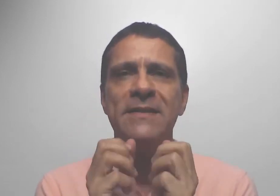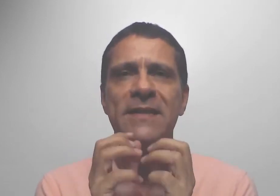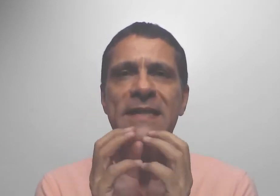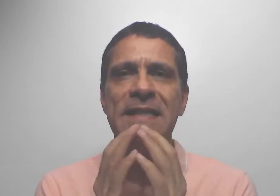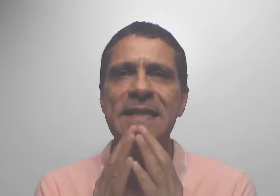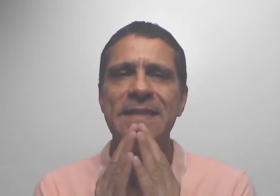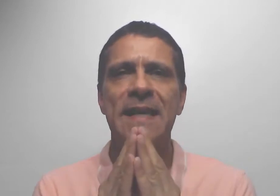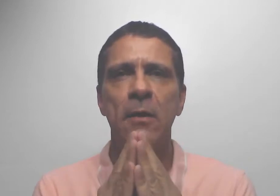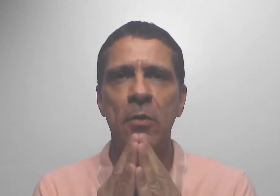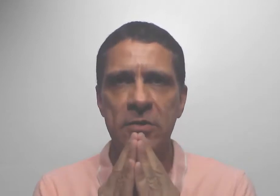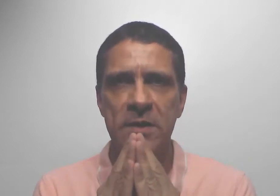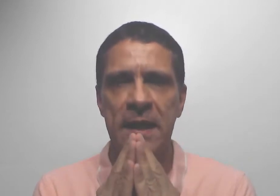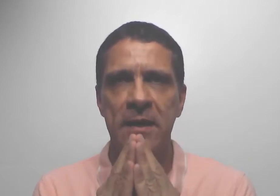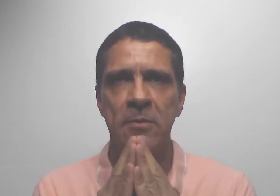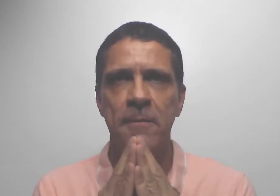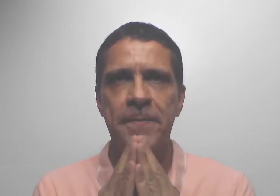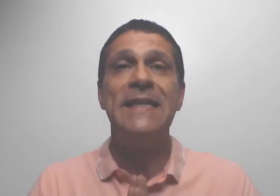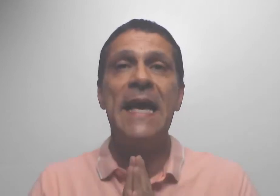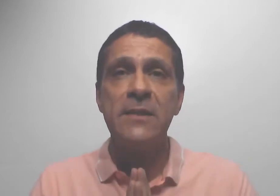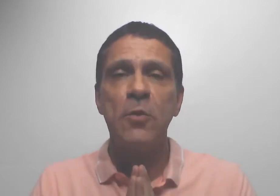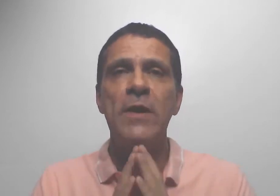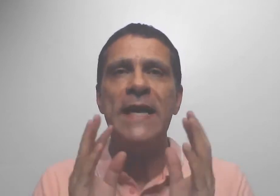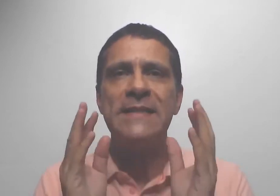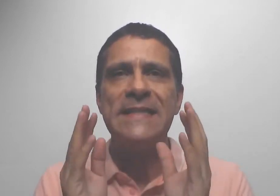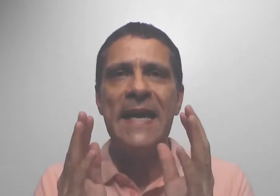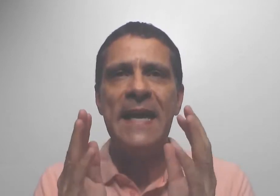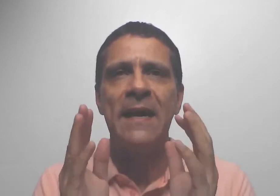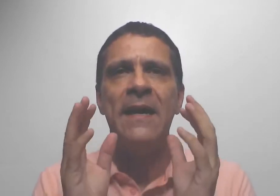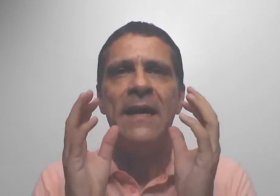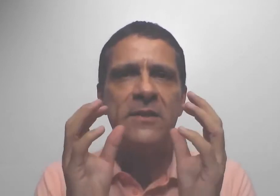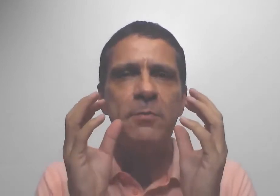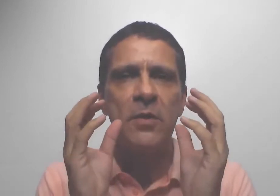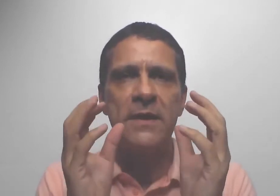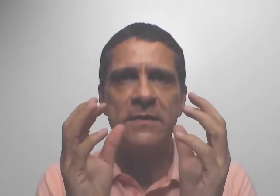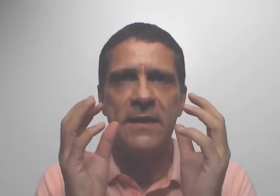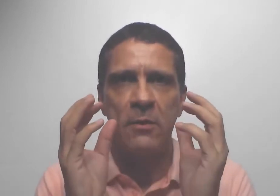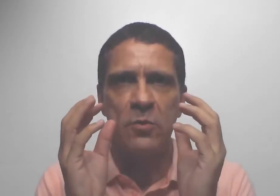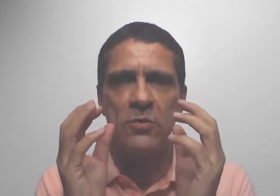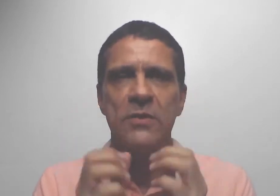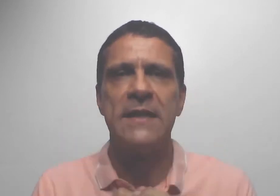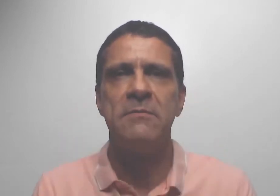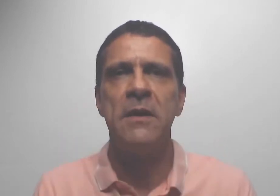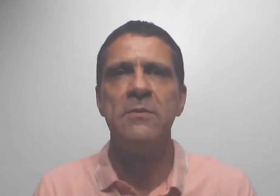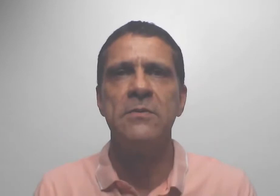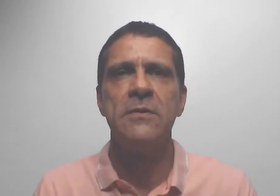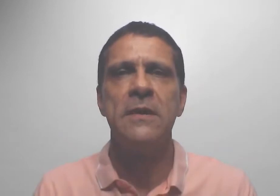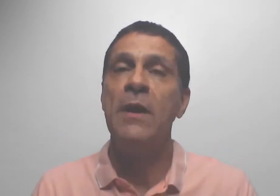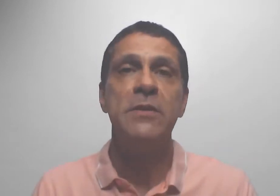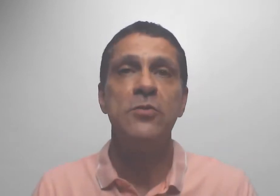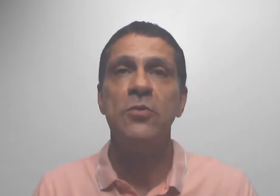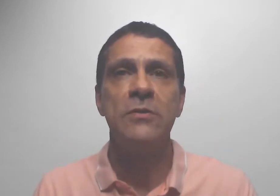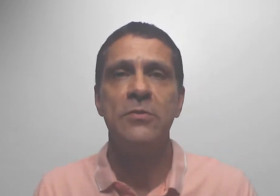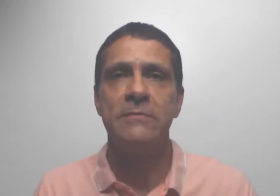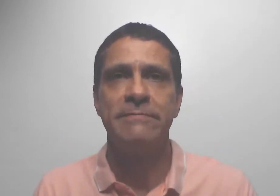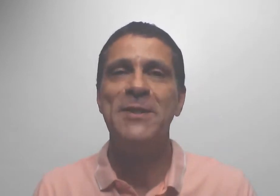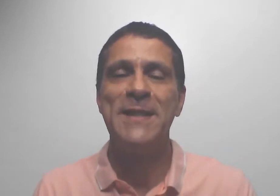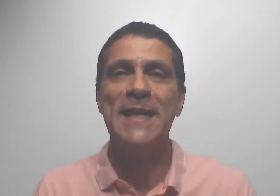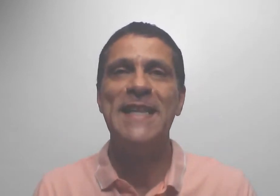extraordinário. E desconhecer este potencial do uso das mãos é um absurdo. É você